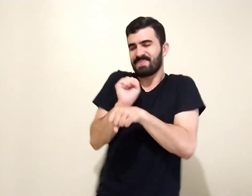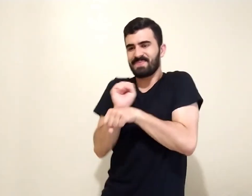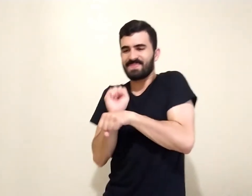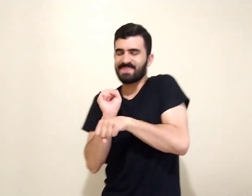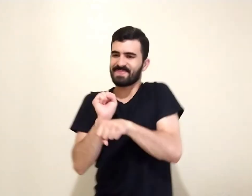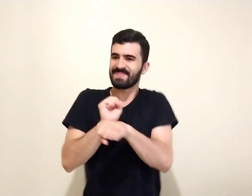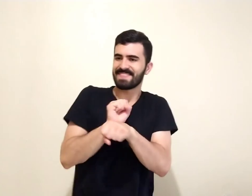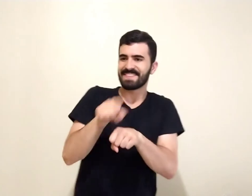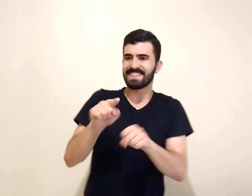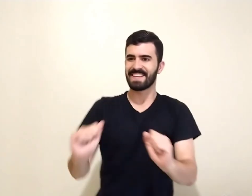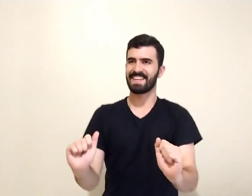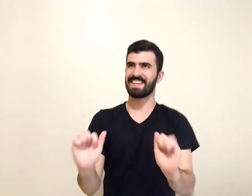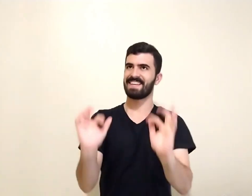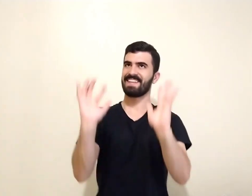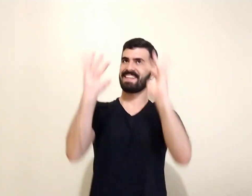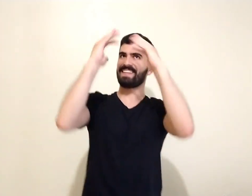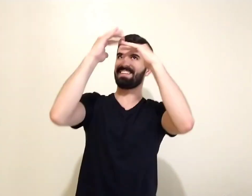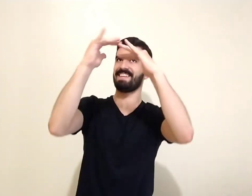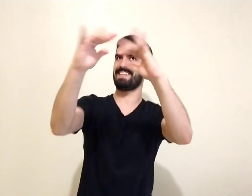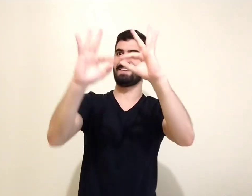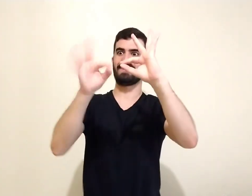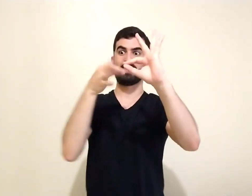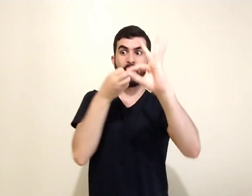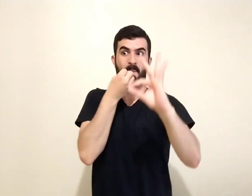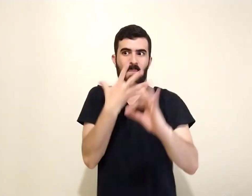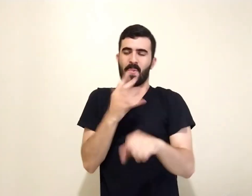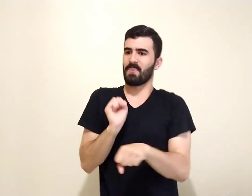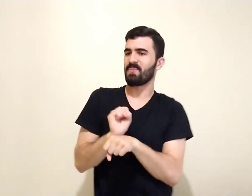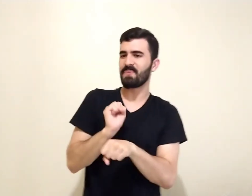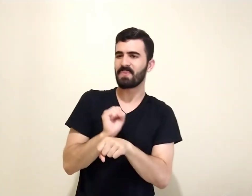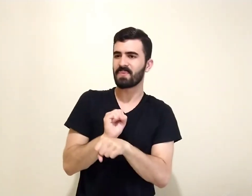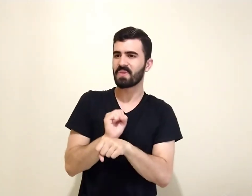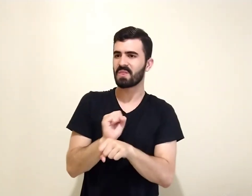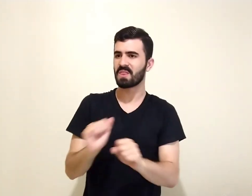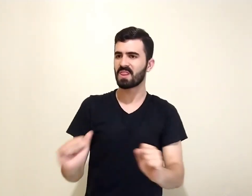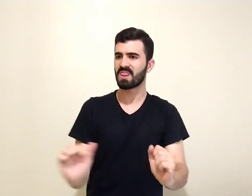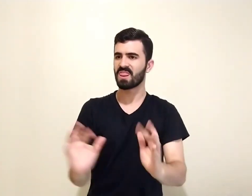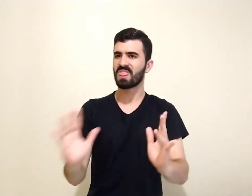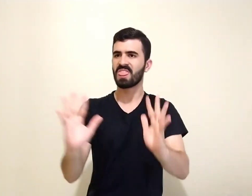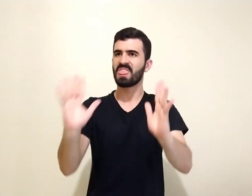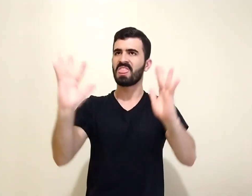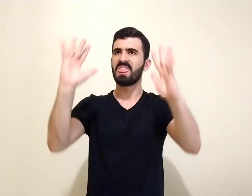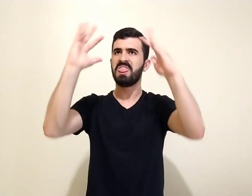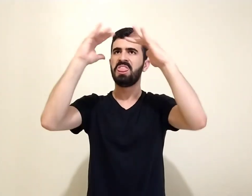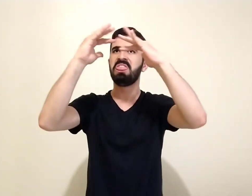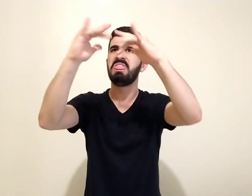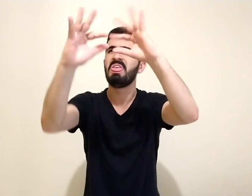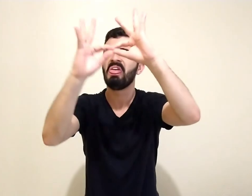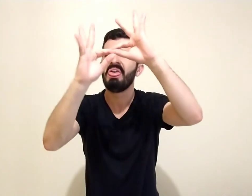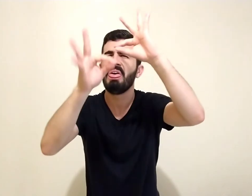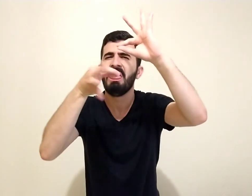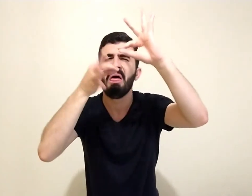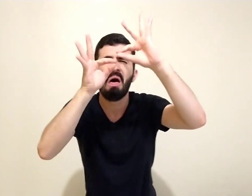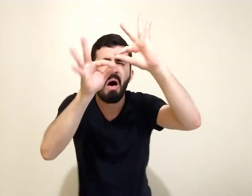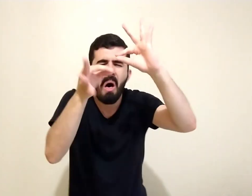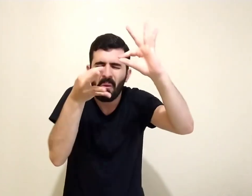Esperava que ela produzisse uvas boas, mas